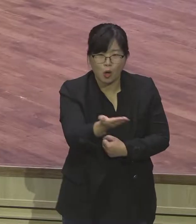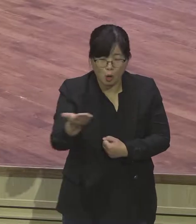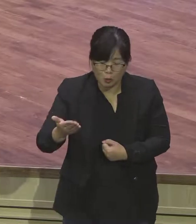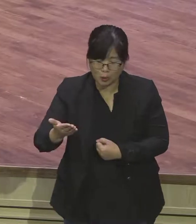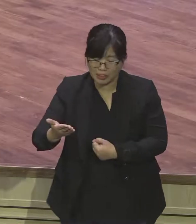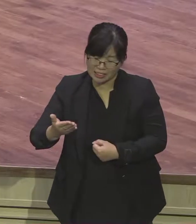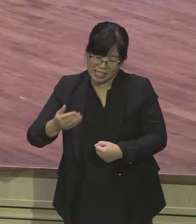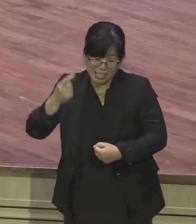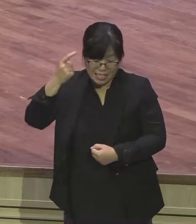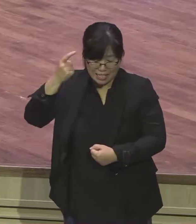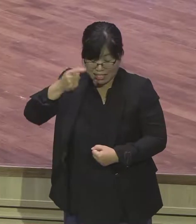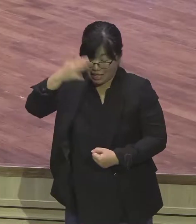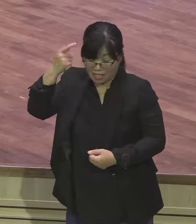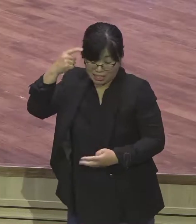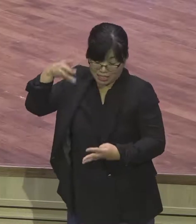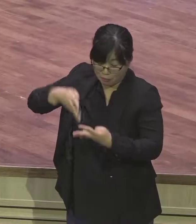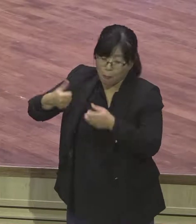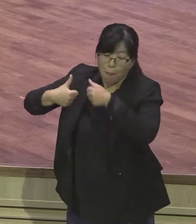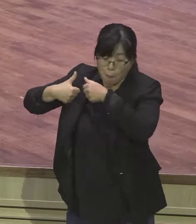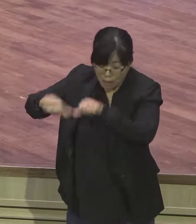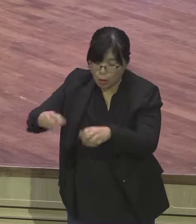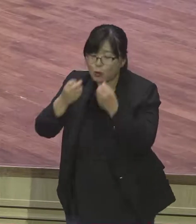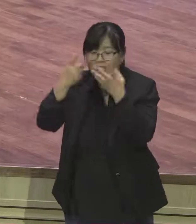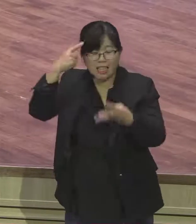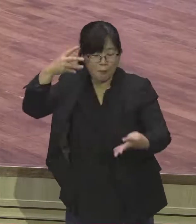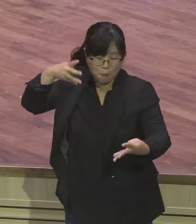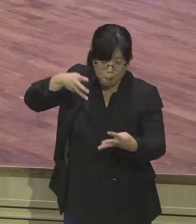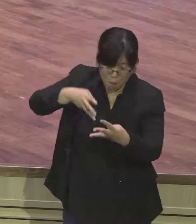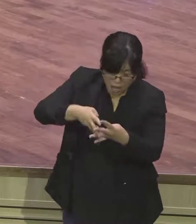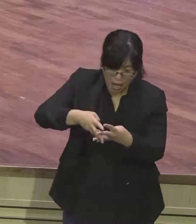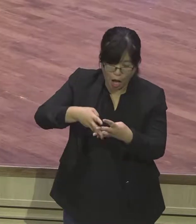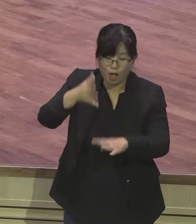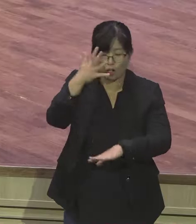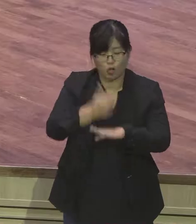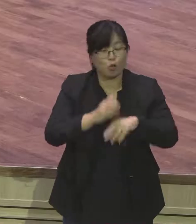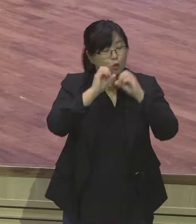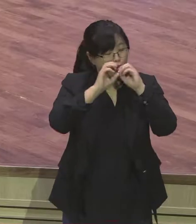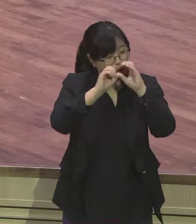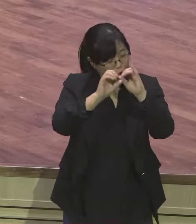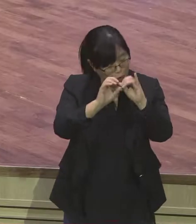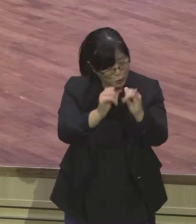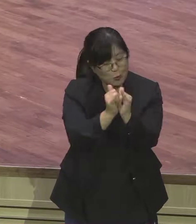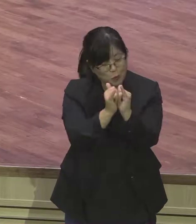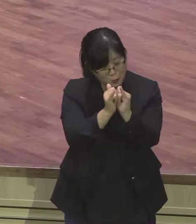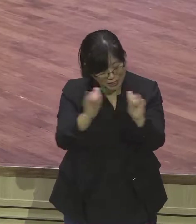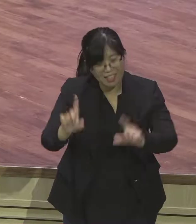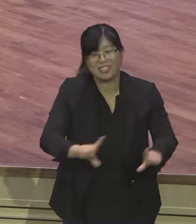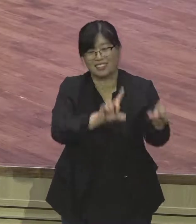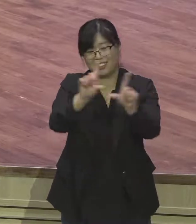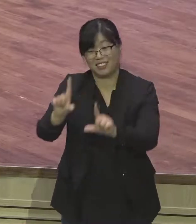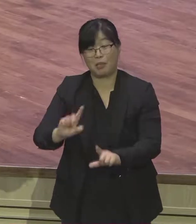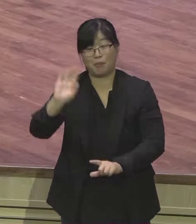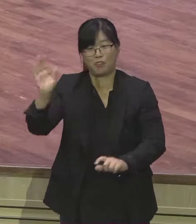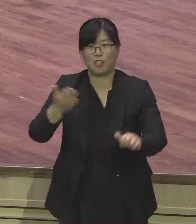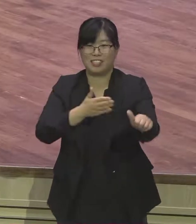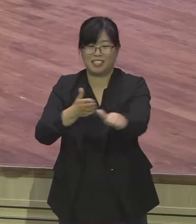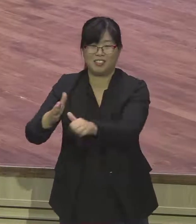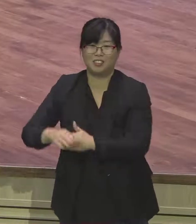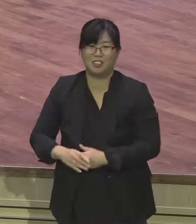요셉처럼 삶의 모든 여정이 생명살리는 캠프 죽어서도 생명살리는 그러한 캠프